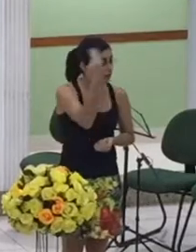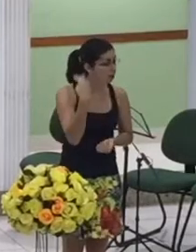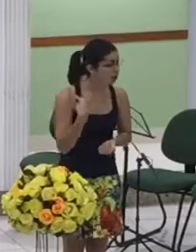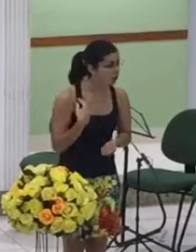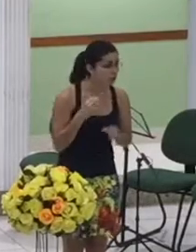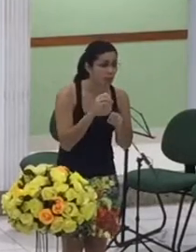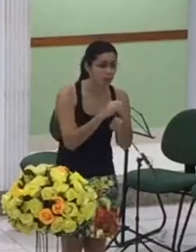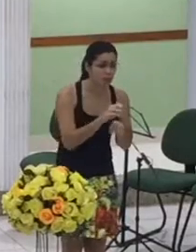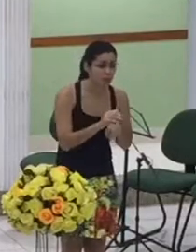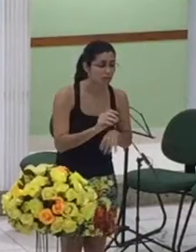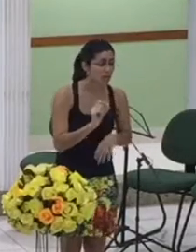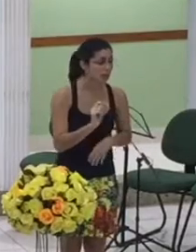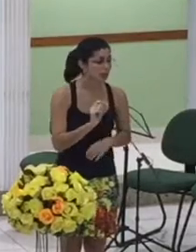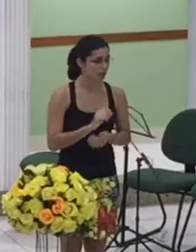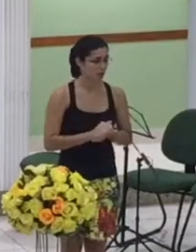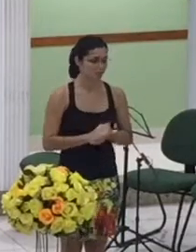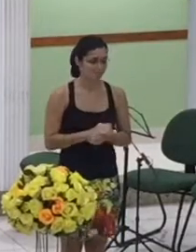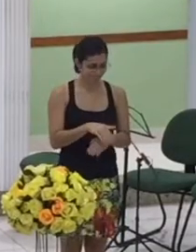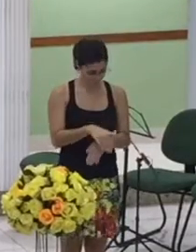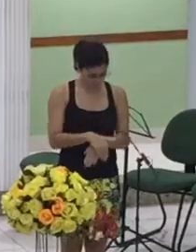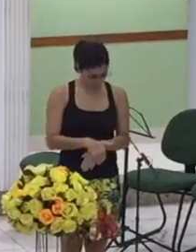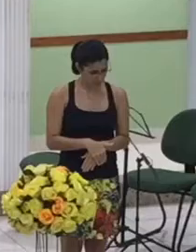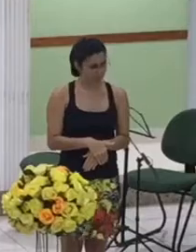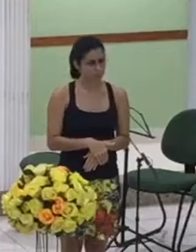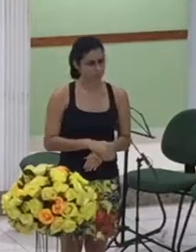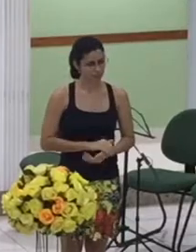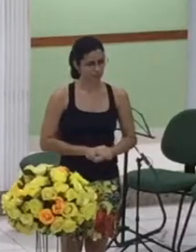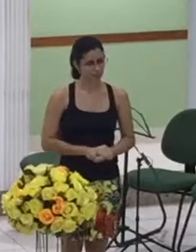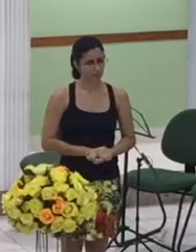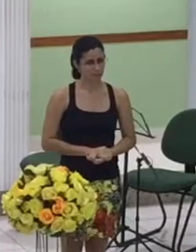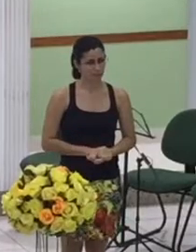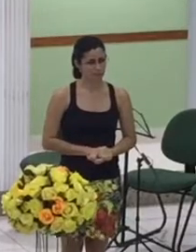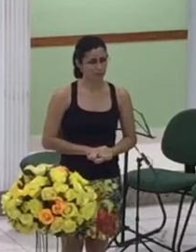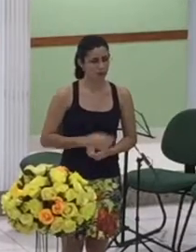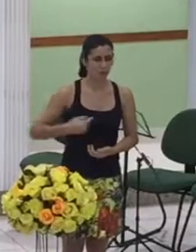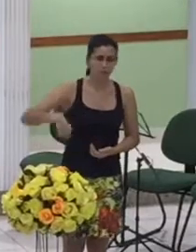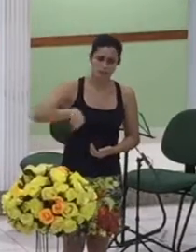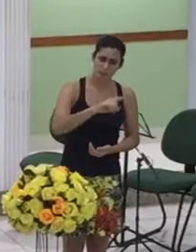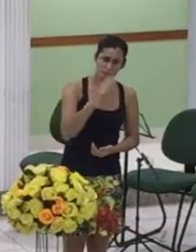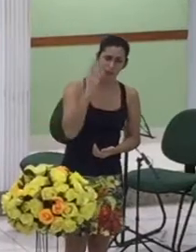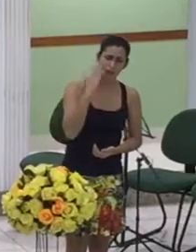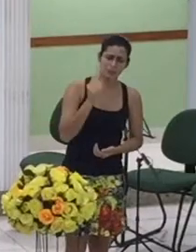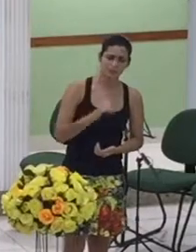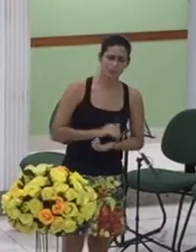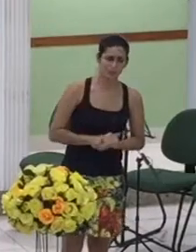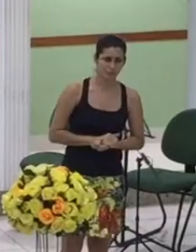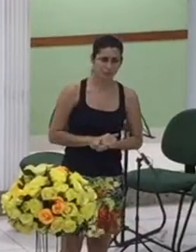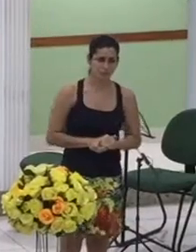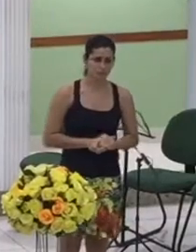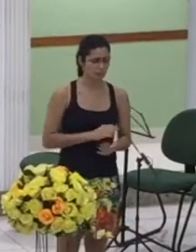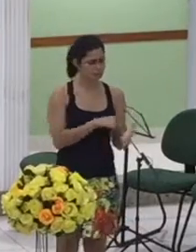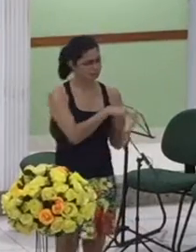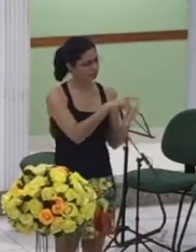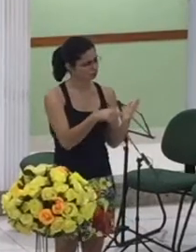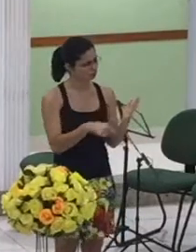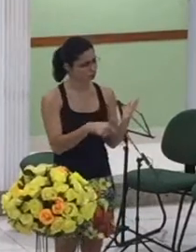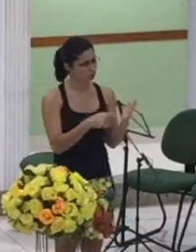submissão sabemos essas cinco mulheres não estão